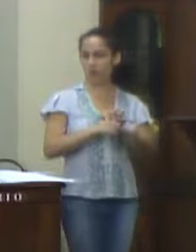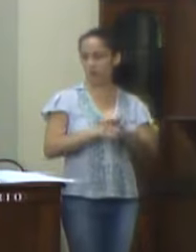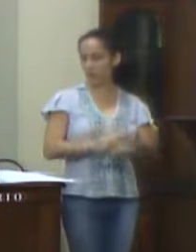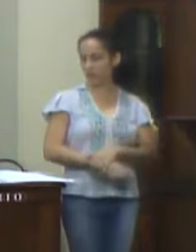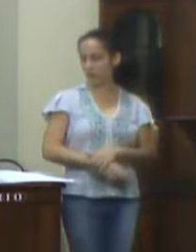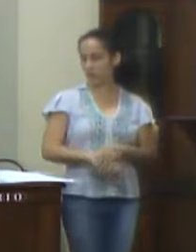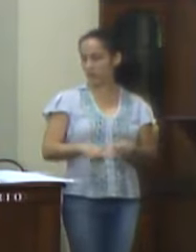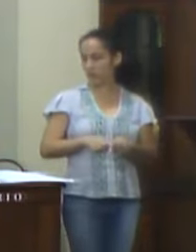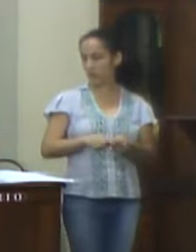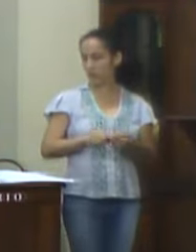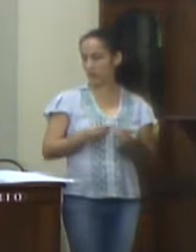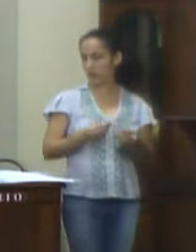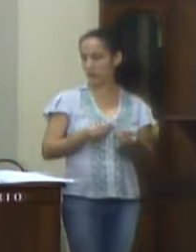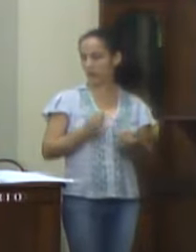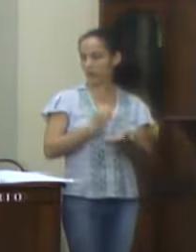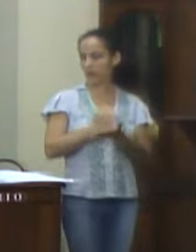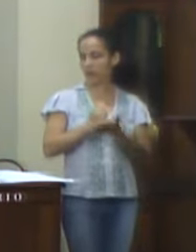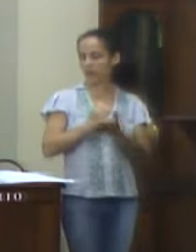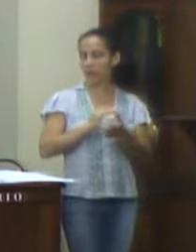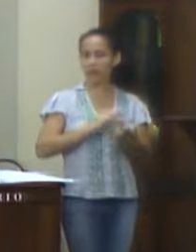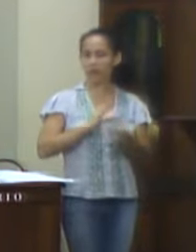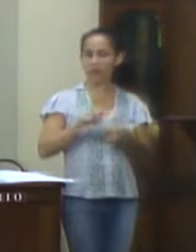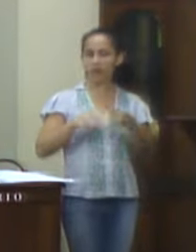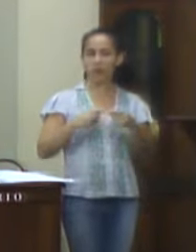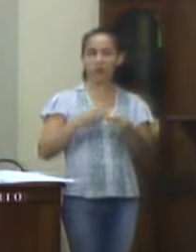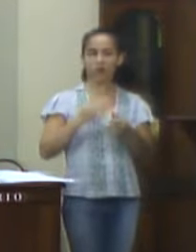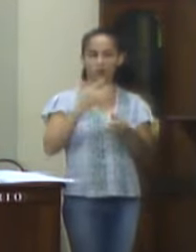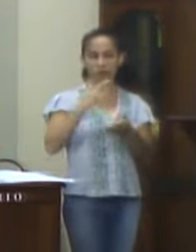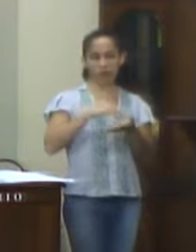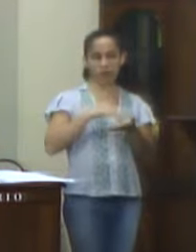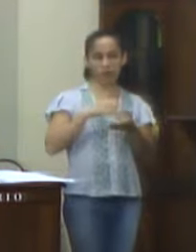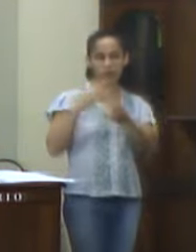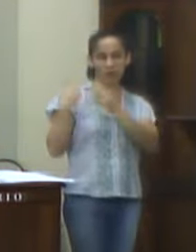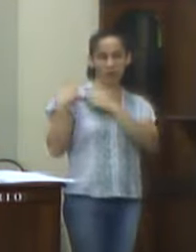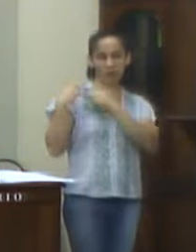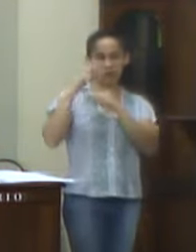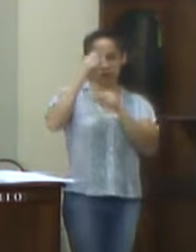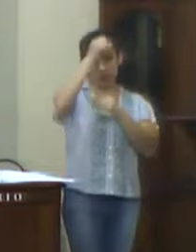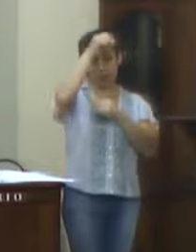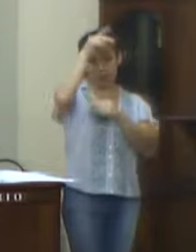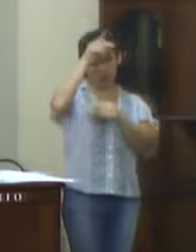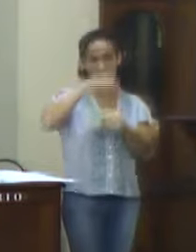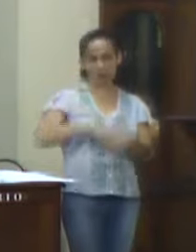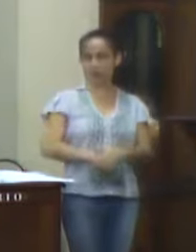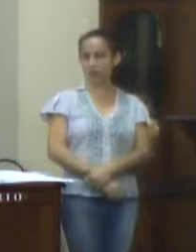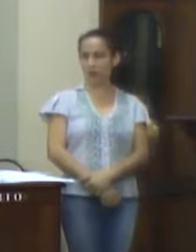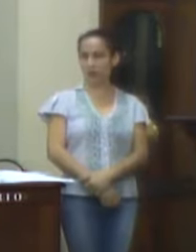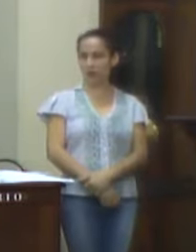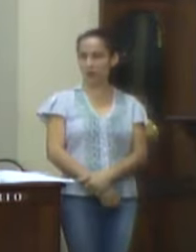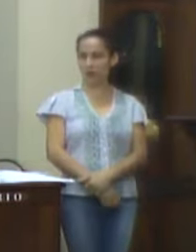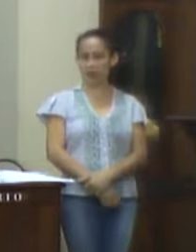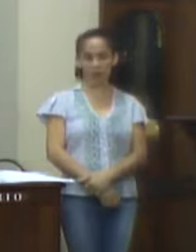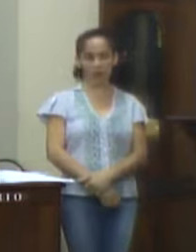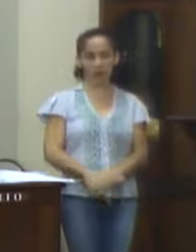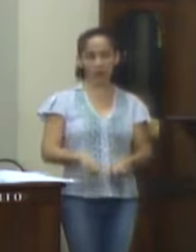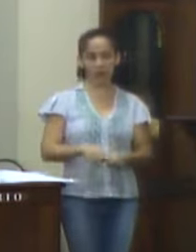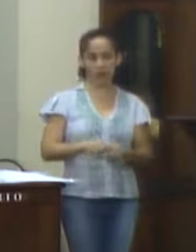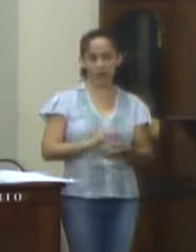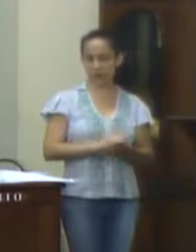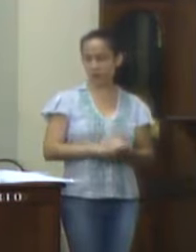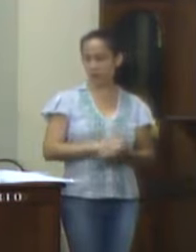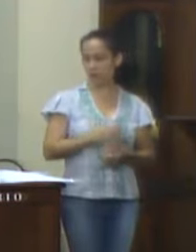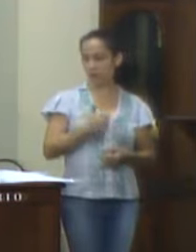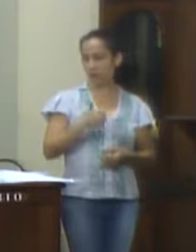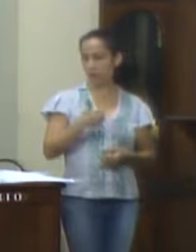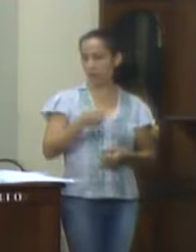essa emenda deverá ser adequadamente introduzida pelo Departamento Competente do Executivo à lei correspondente. Câmara Municipal de Valença, 13 de